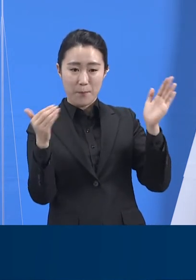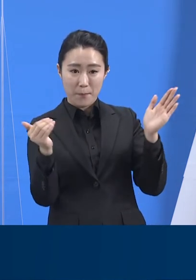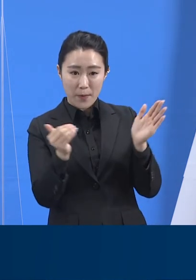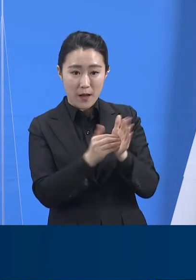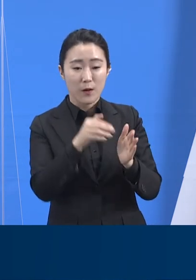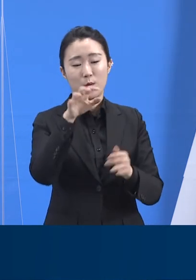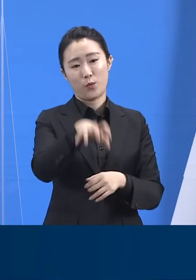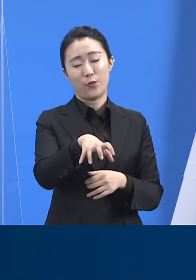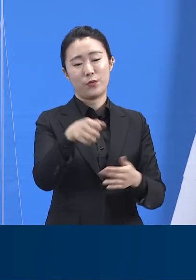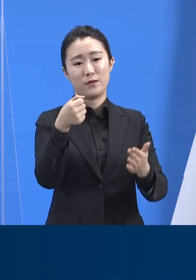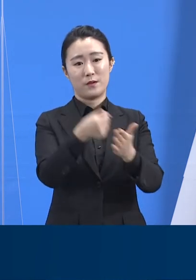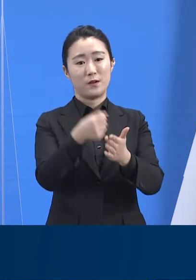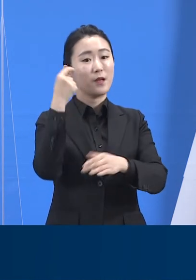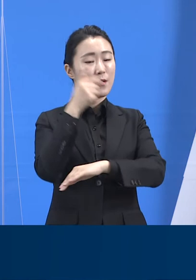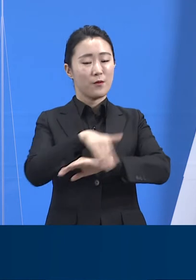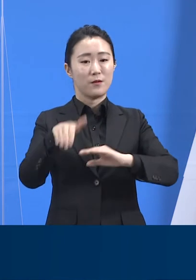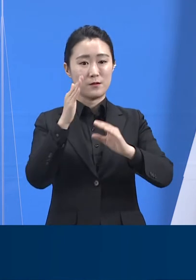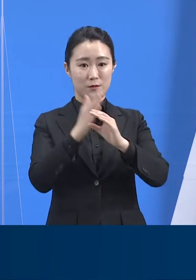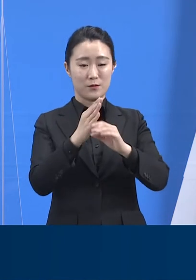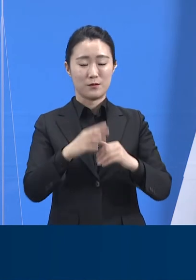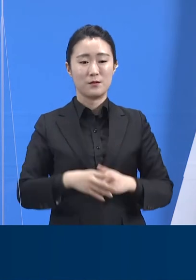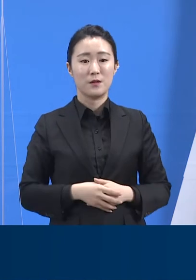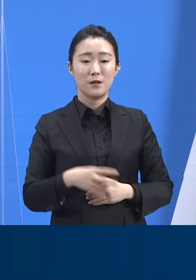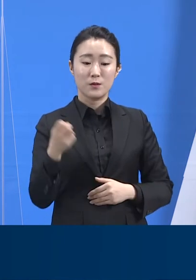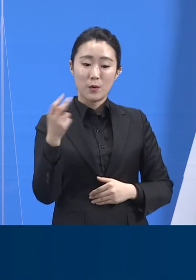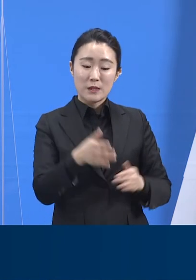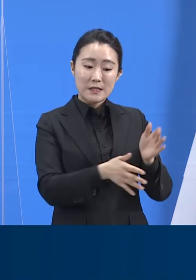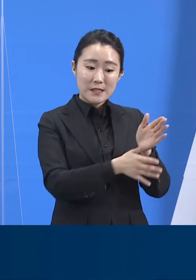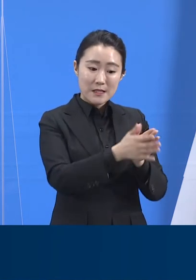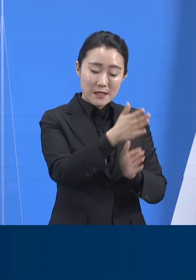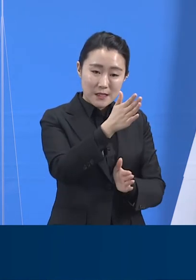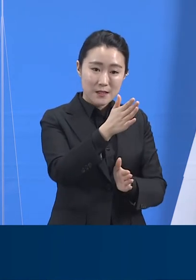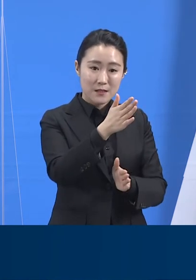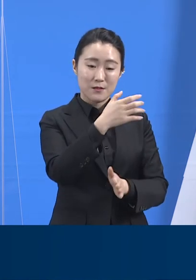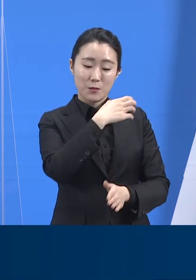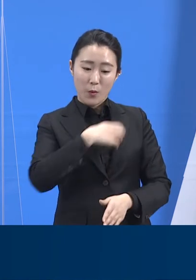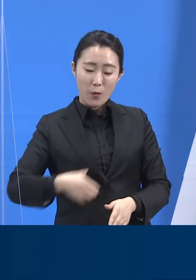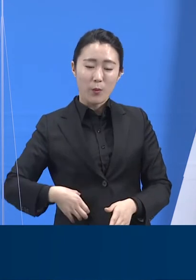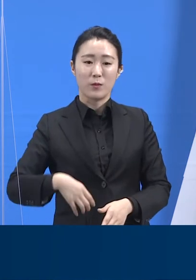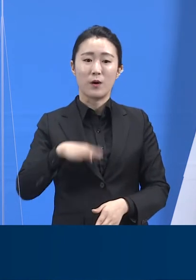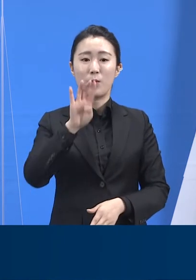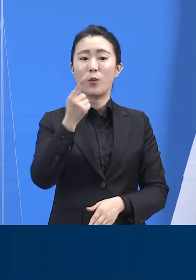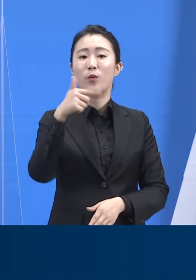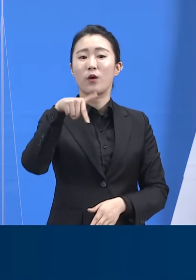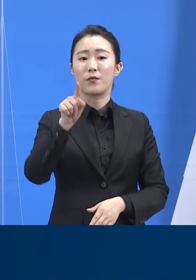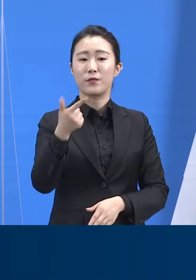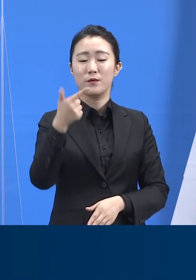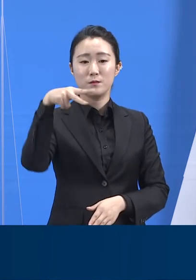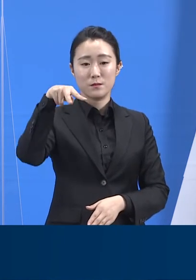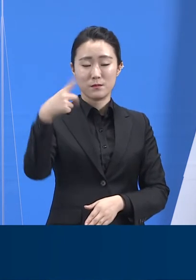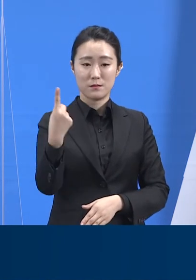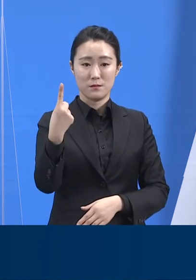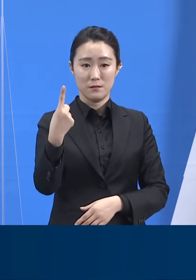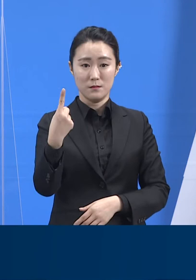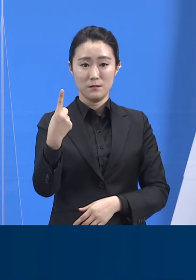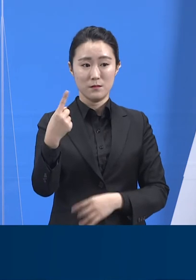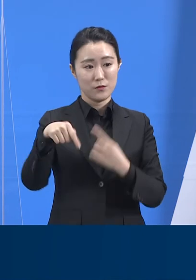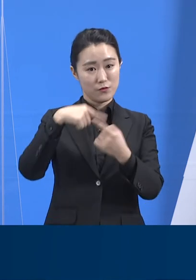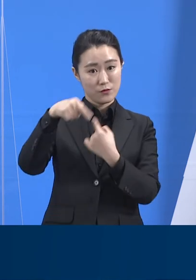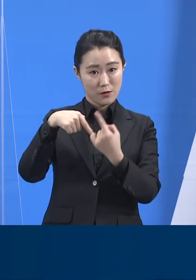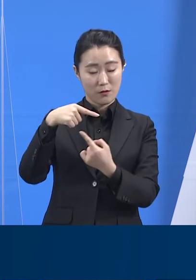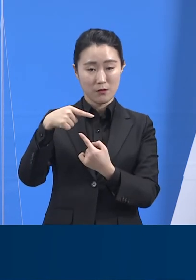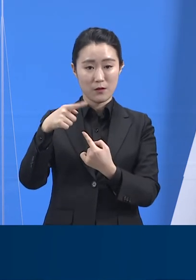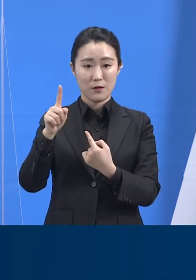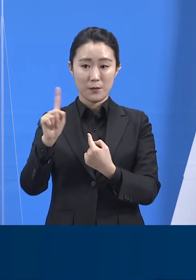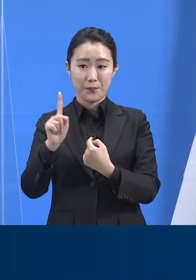시군구 보건소의 역할도 매우 큽니다. 25일부터 아스트라제네카 백신을 공급받아 관할 요양시설에 배분하는